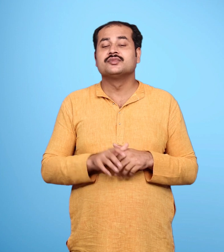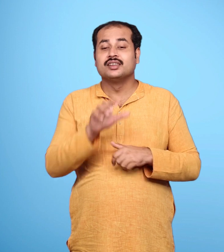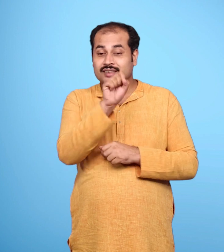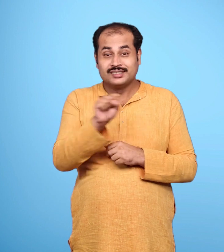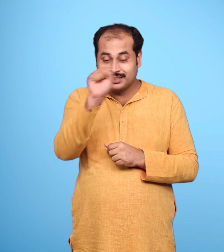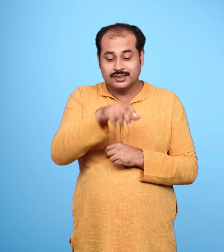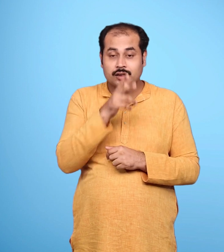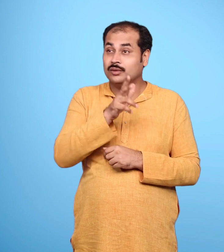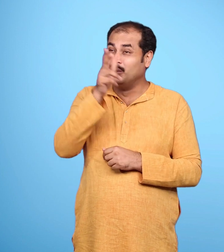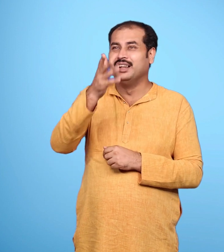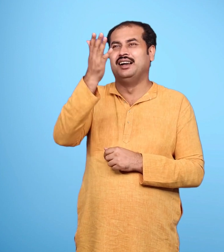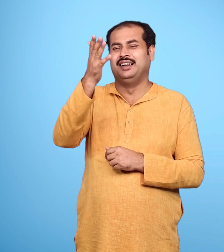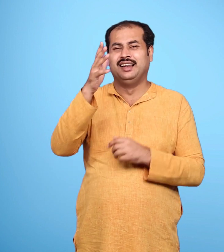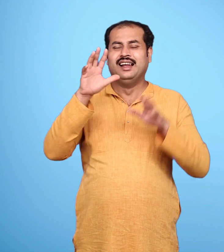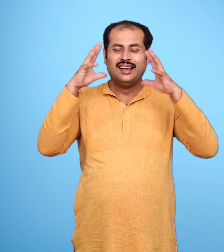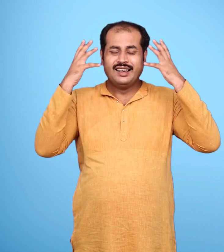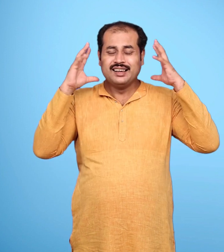सीता बार बार रामन को धिक्कारती रही